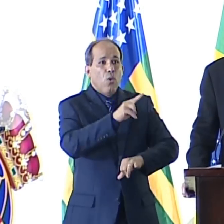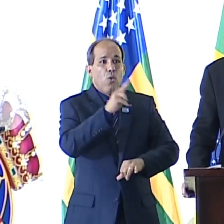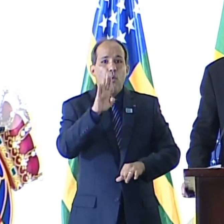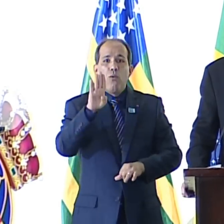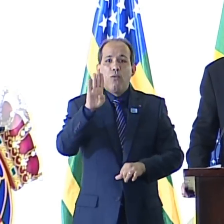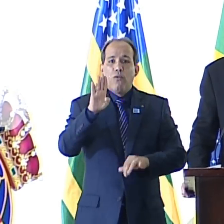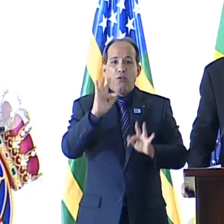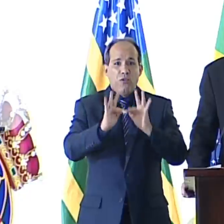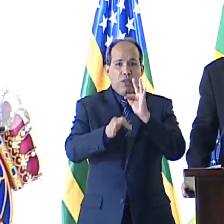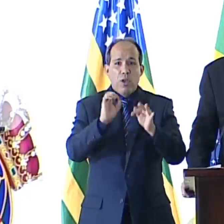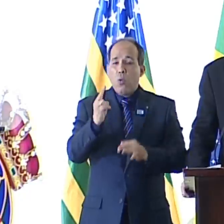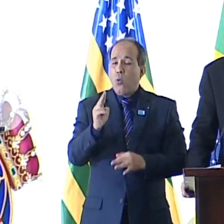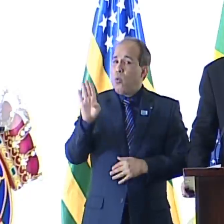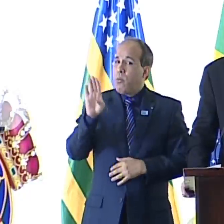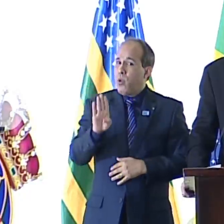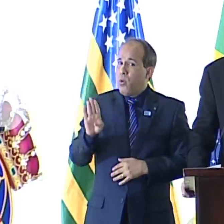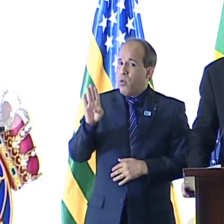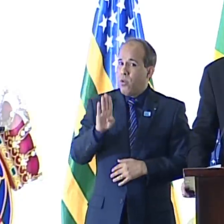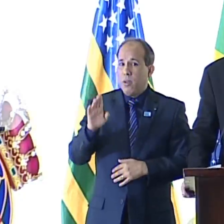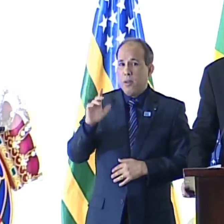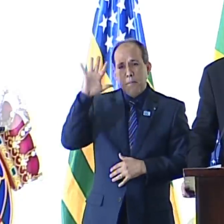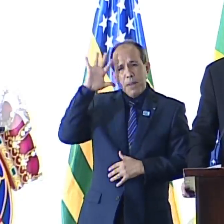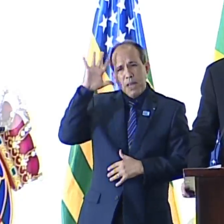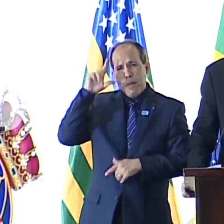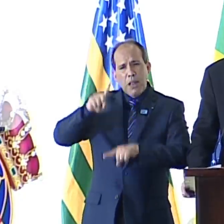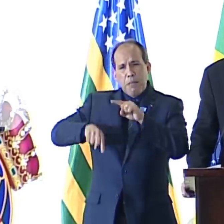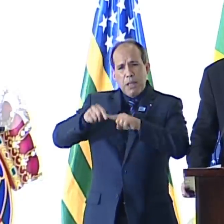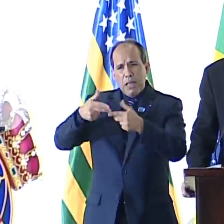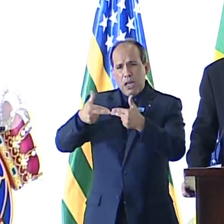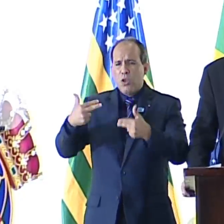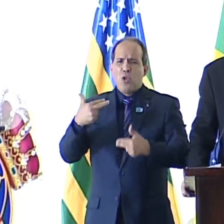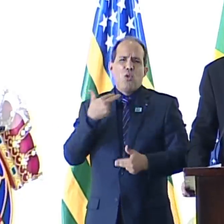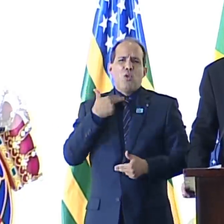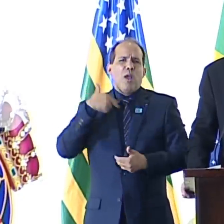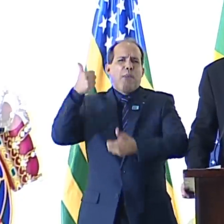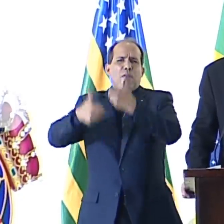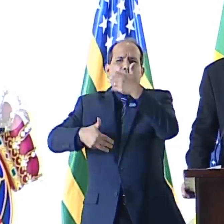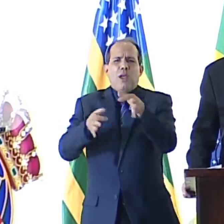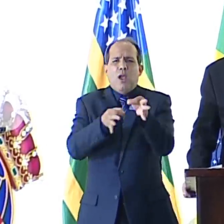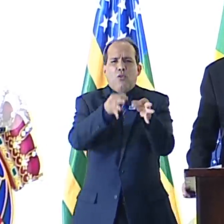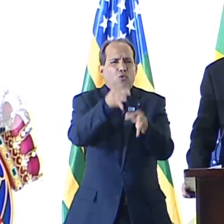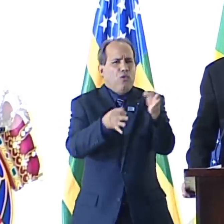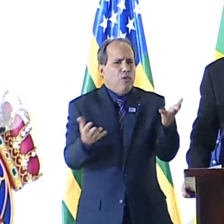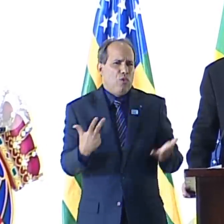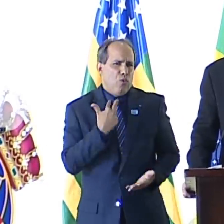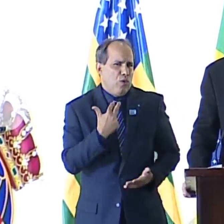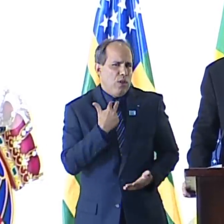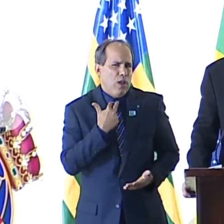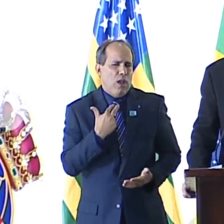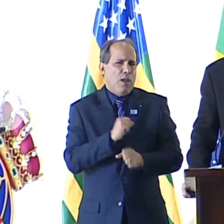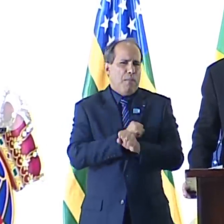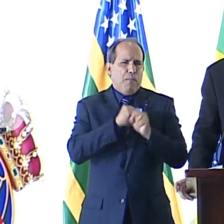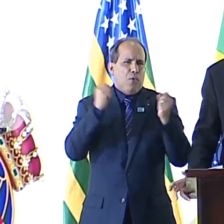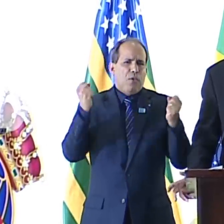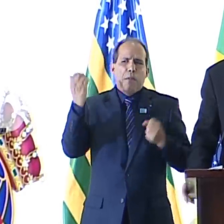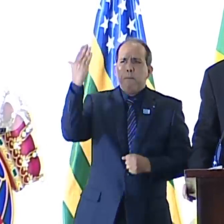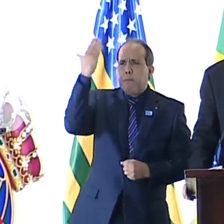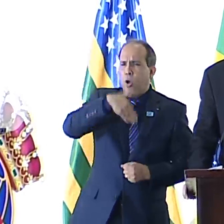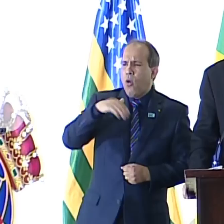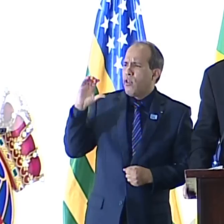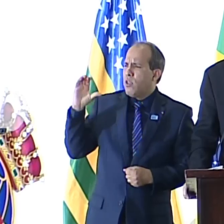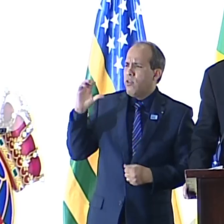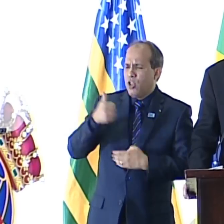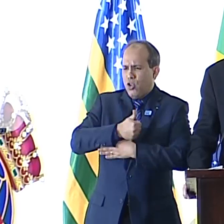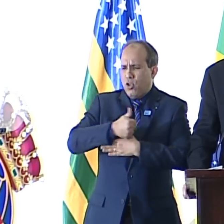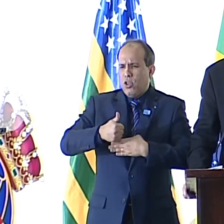biologia. No pensamento materialista, não há como justificar a justiça. Não há, nem nunca poderá haver, comprovação científica